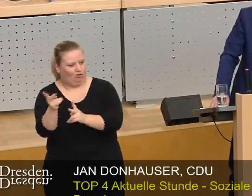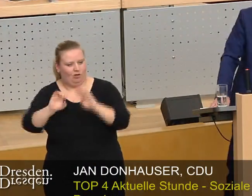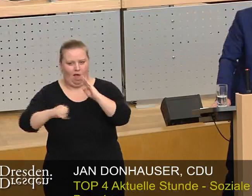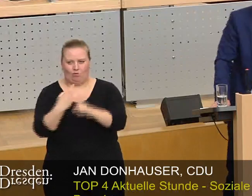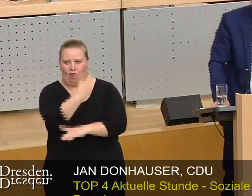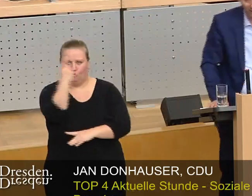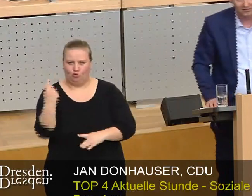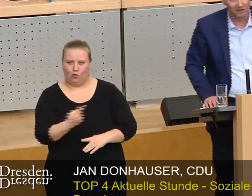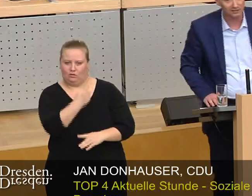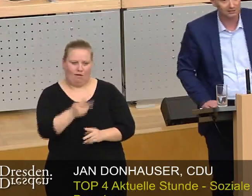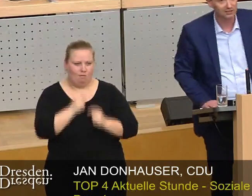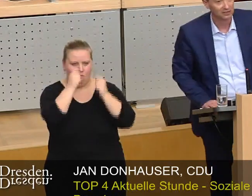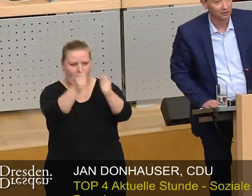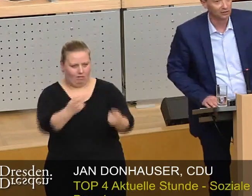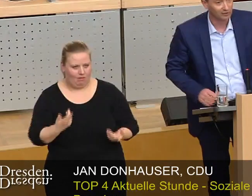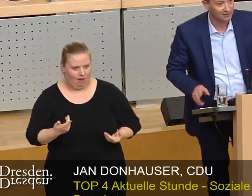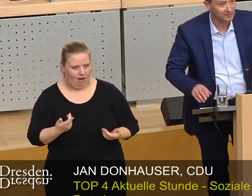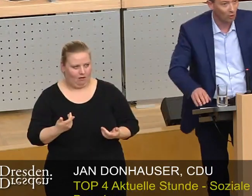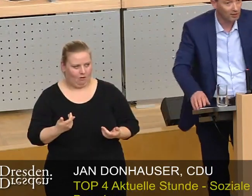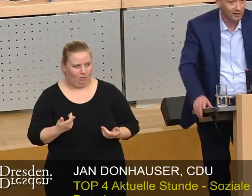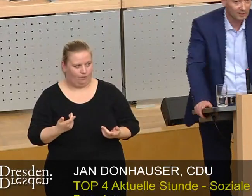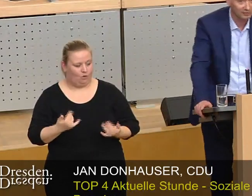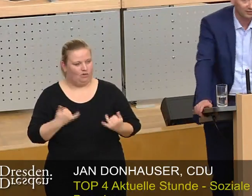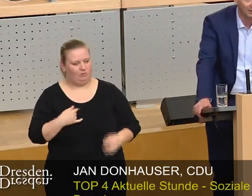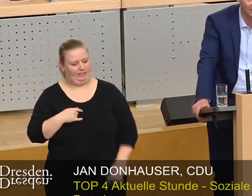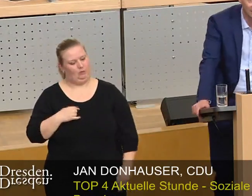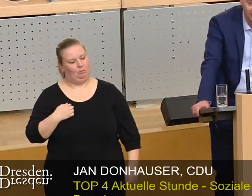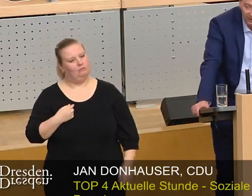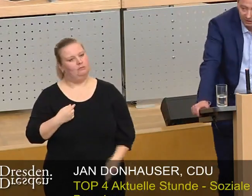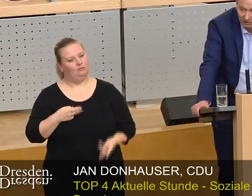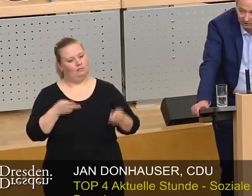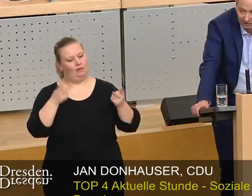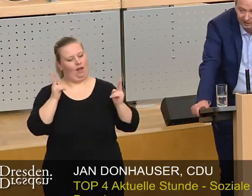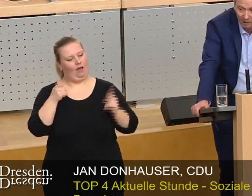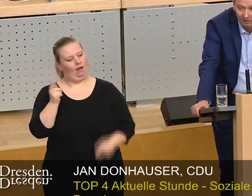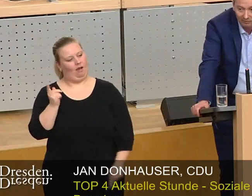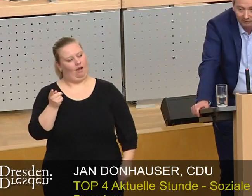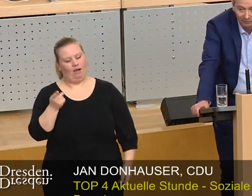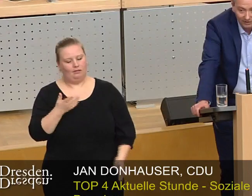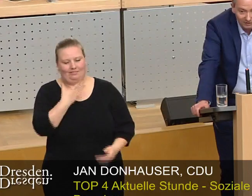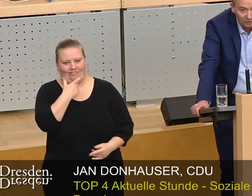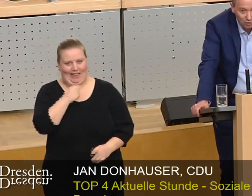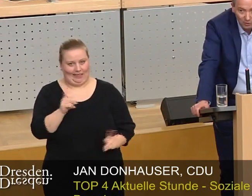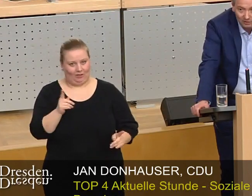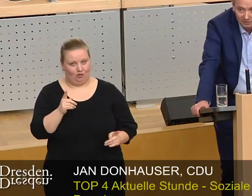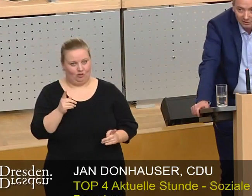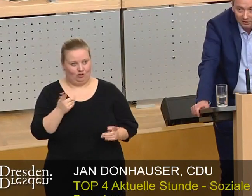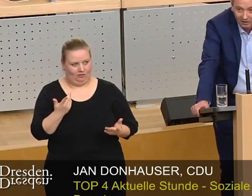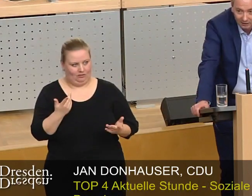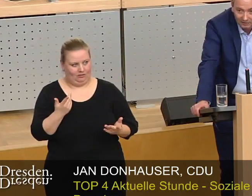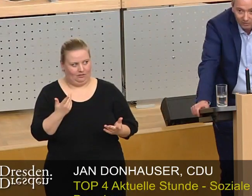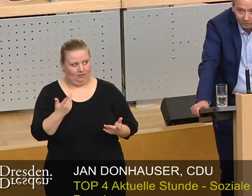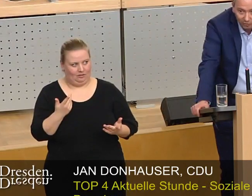Aktuelle Stunde zu beantragen. Und ich will jetzt nicht oberlehrerhaft klingen, aber wenn ich in der Schule